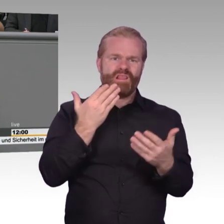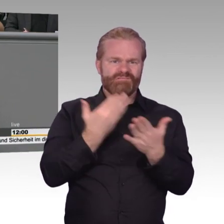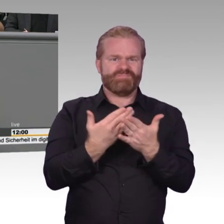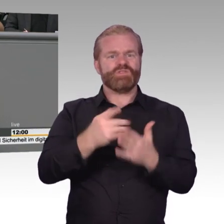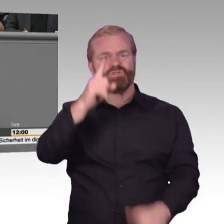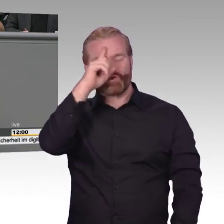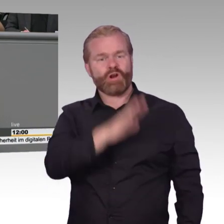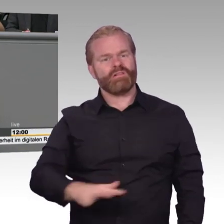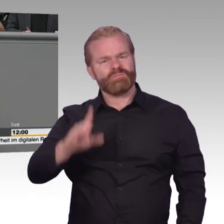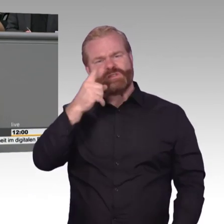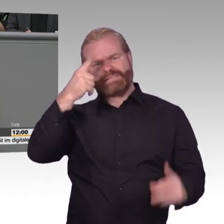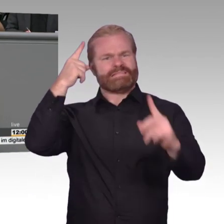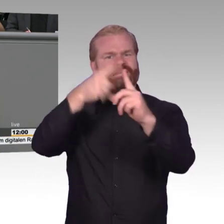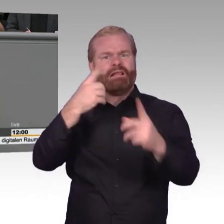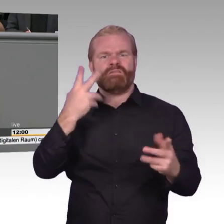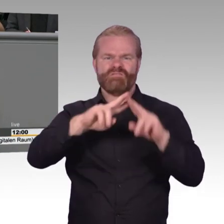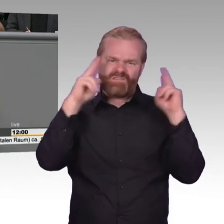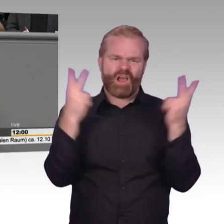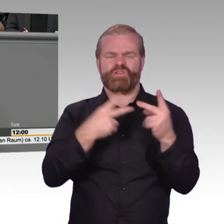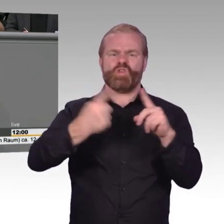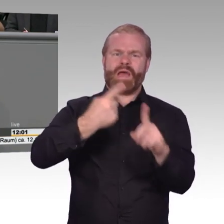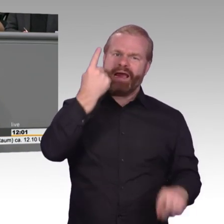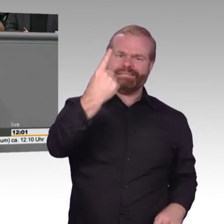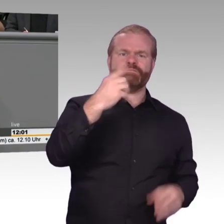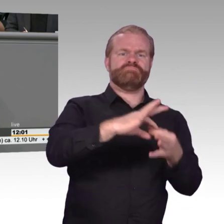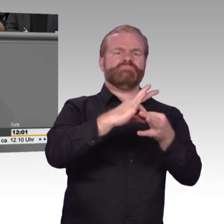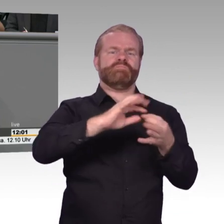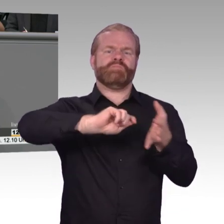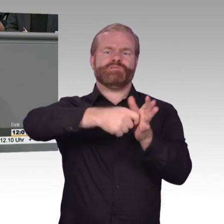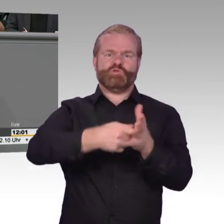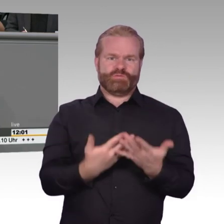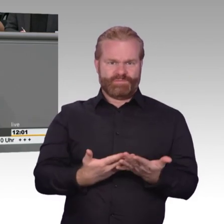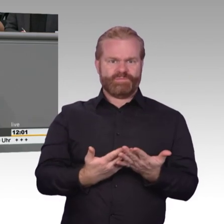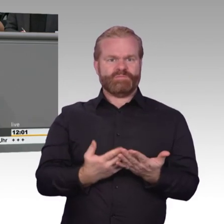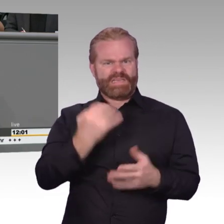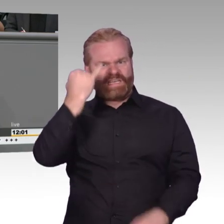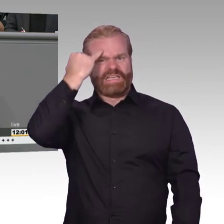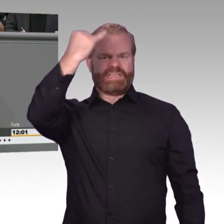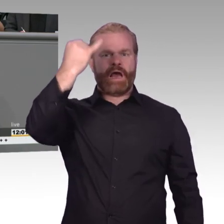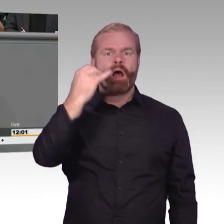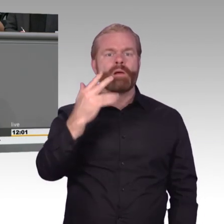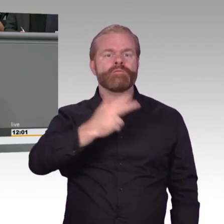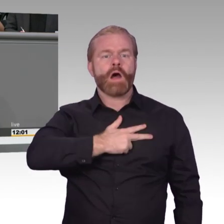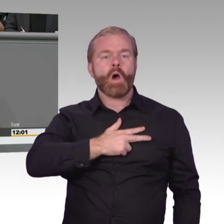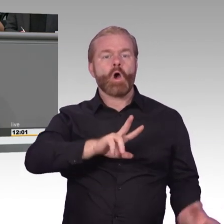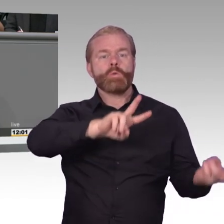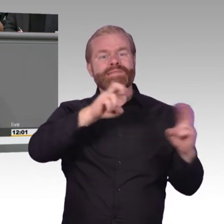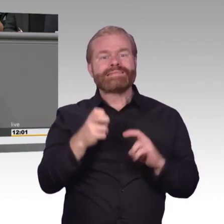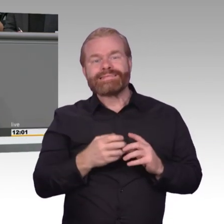zum Standard machen. Viele weitere Empfehlungen für eine sichere Kommunikation finden Sie übrigens im inzwischen fünf Jahre